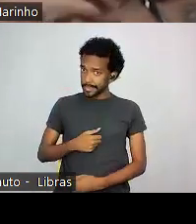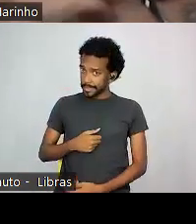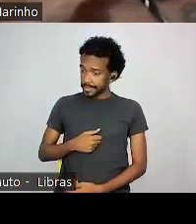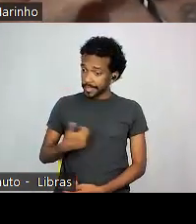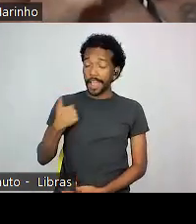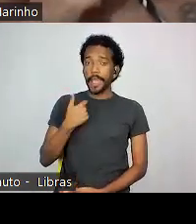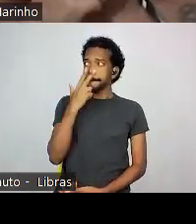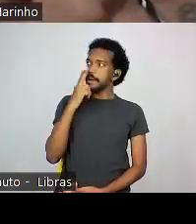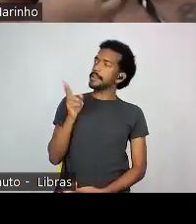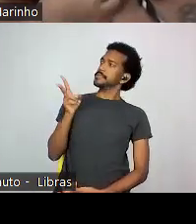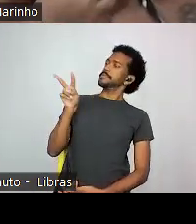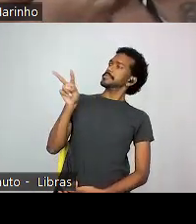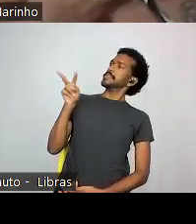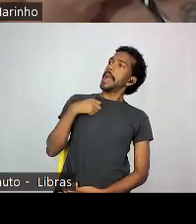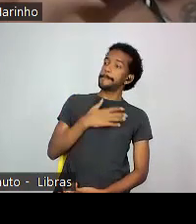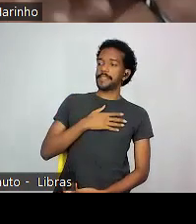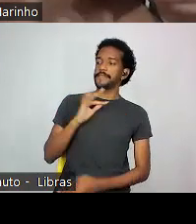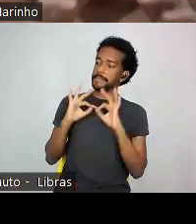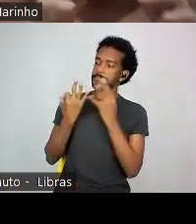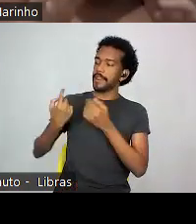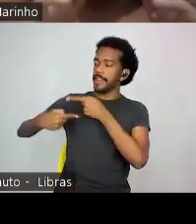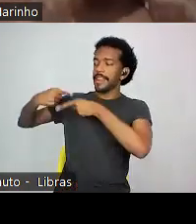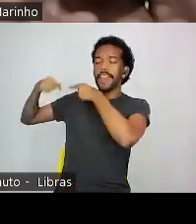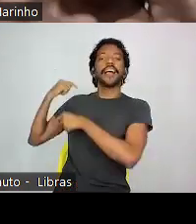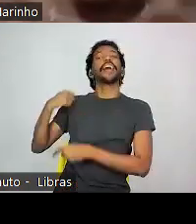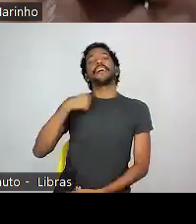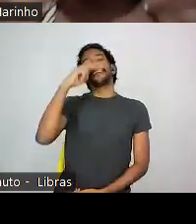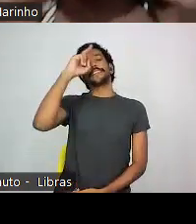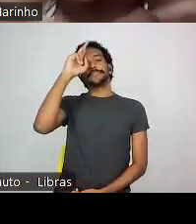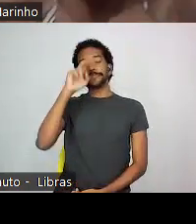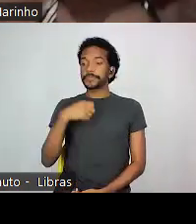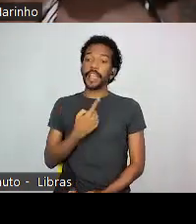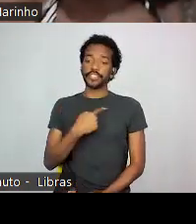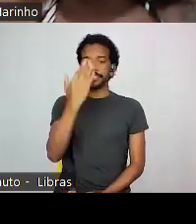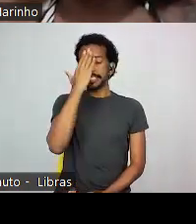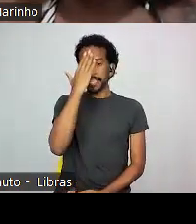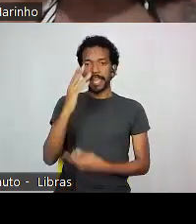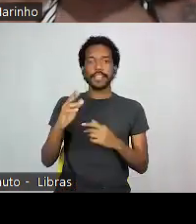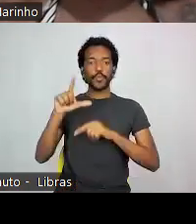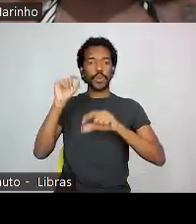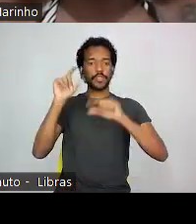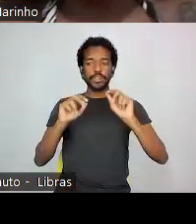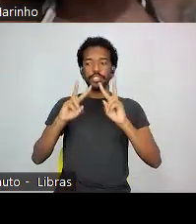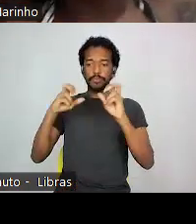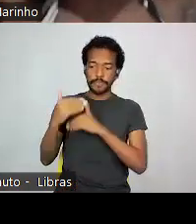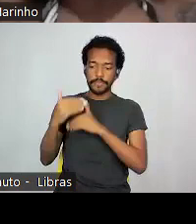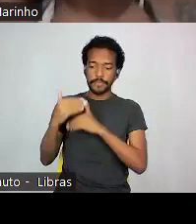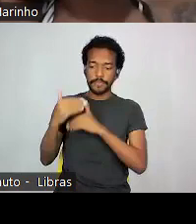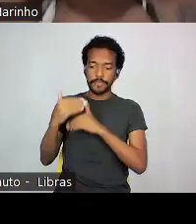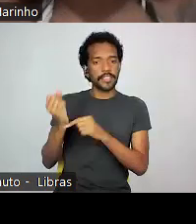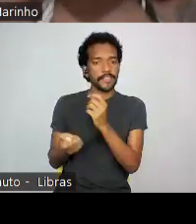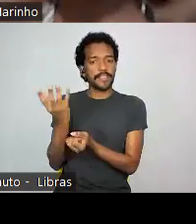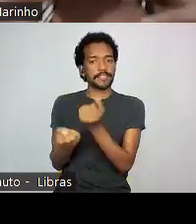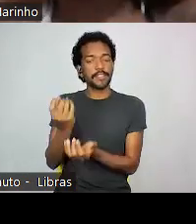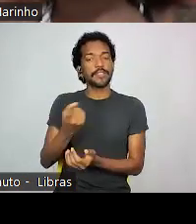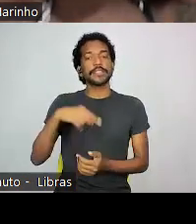fui revisitar a história da minha família. Então, quando a gente faz, entende a curadoria como um processo de criação de narrativa, a gente precisa saber qual